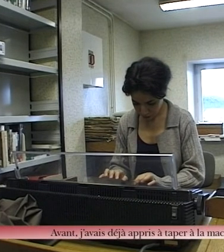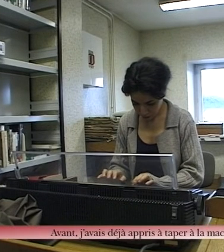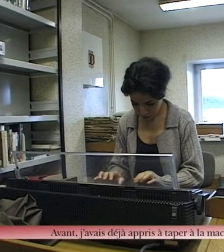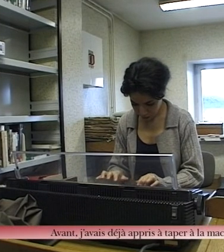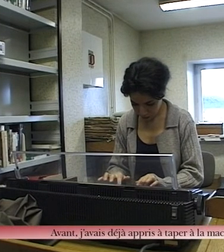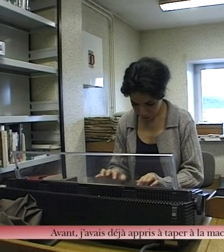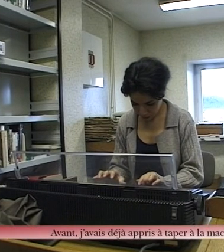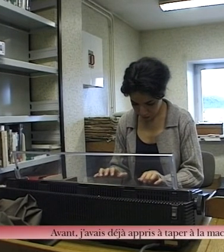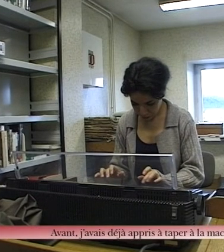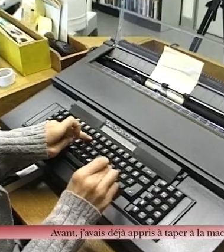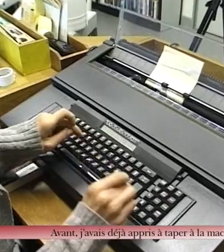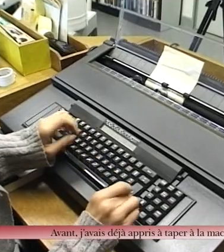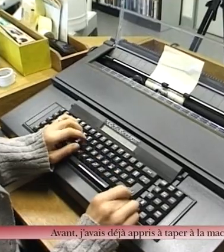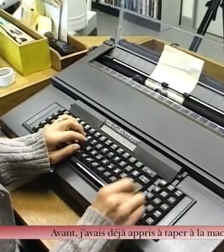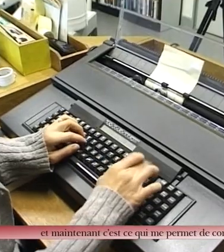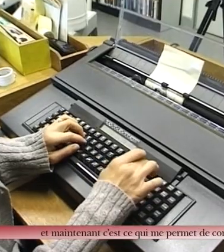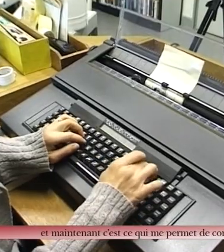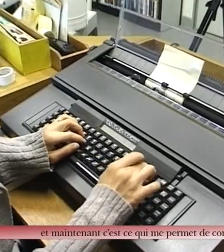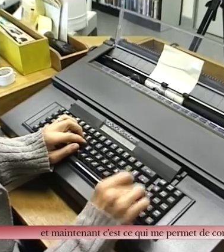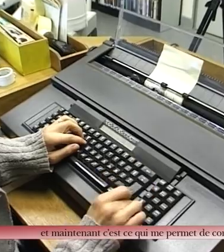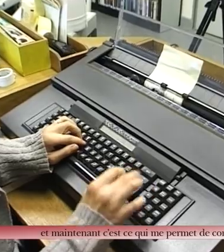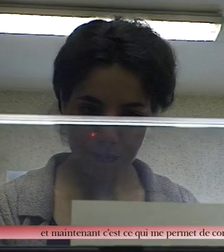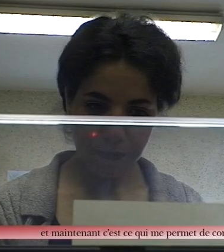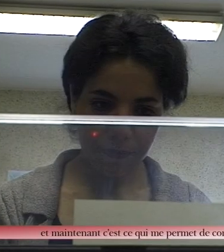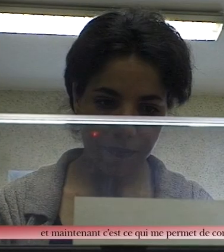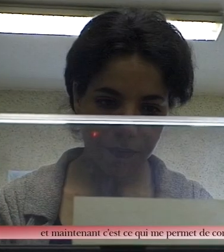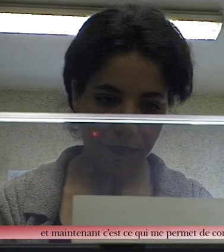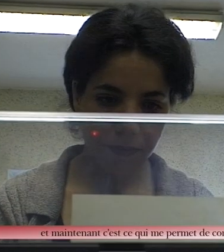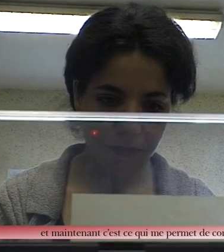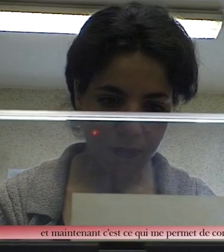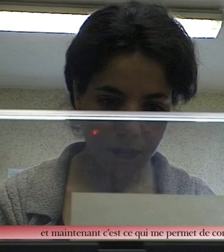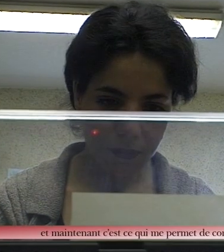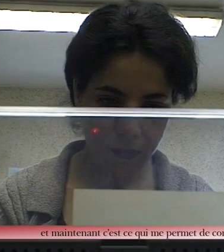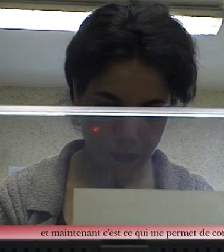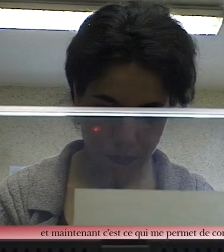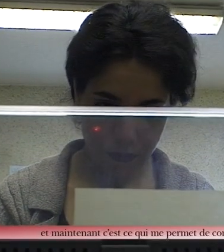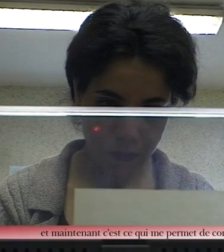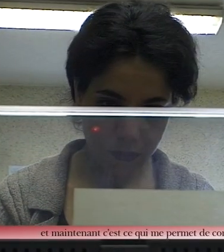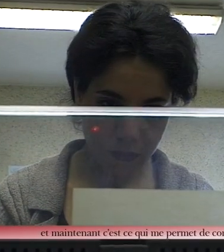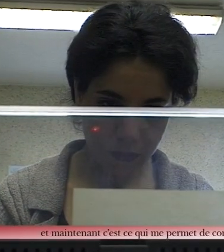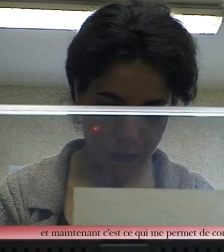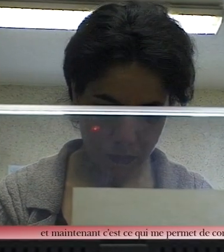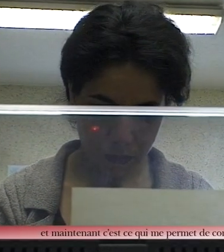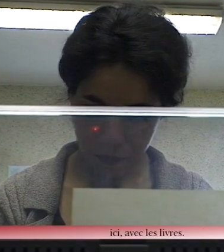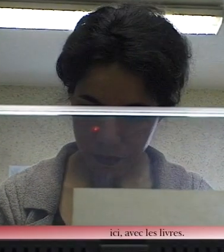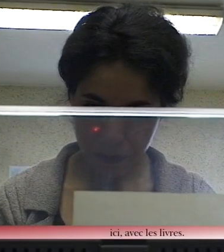Avant, j'avais déjà appris à taper à la machine. Et maintenant, c'est ce qui me permet de continuer, ici, avec les livres.